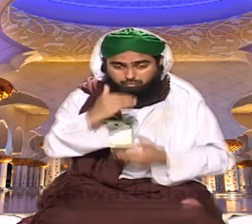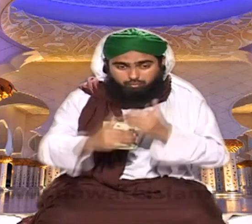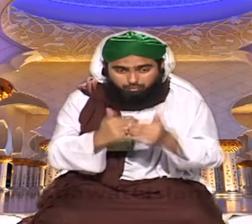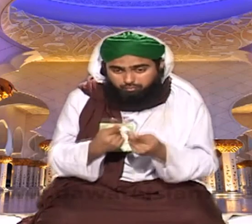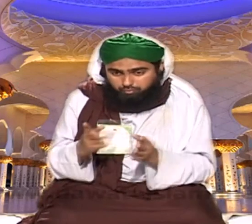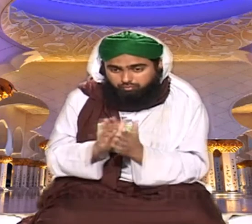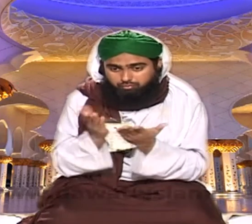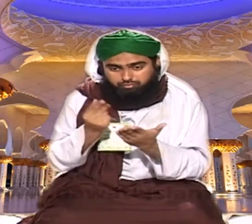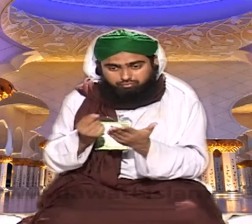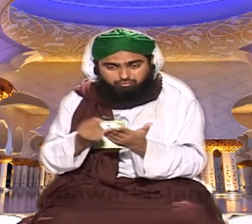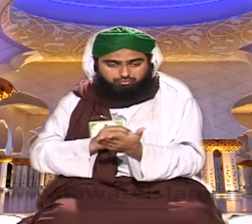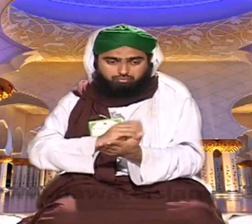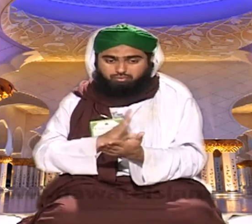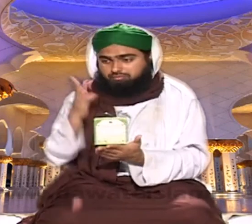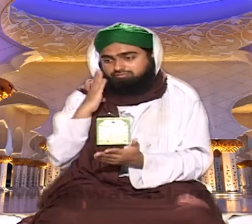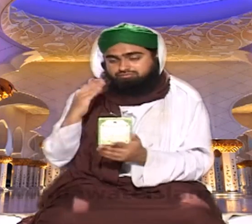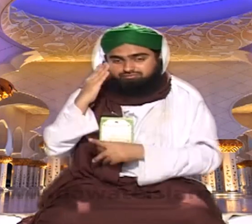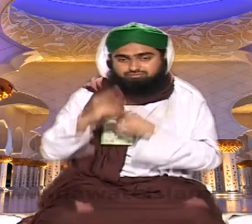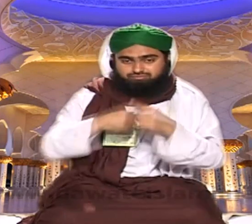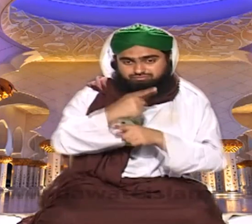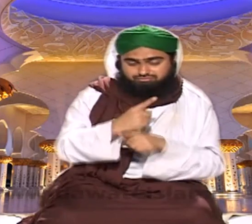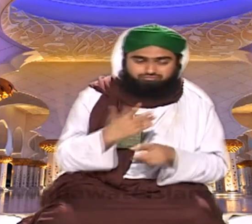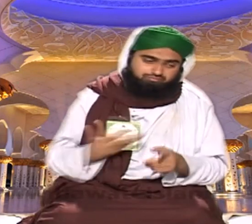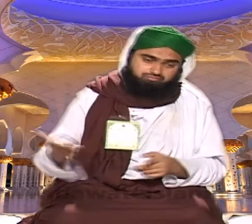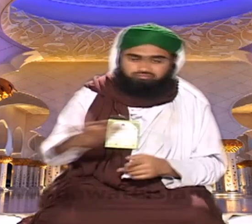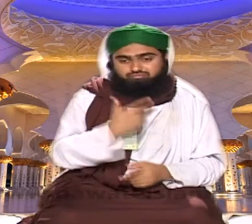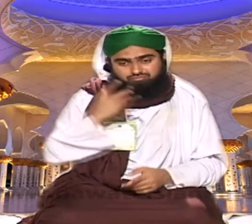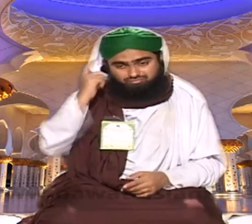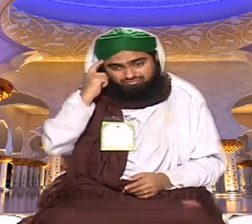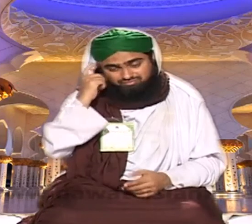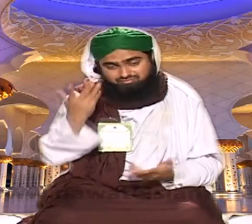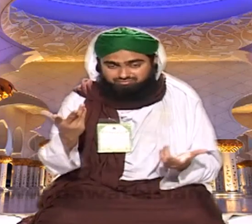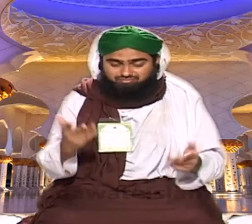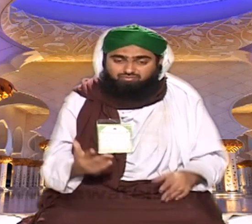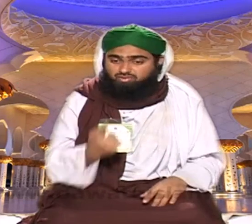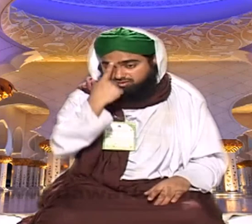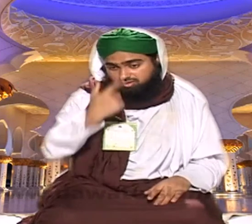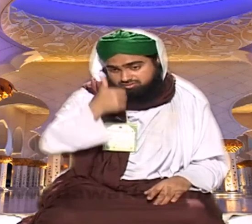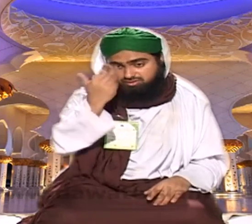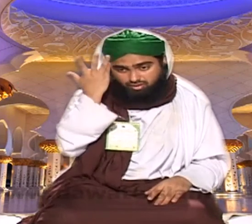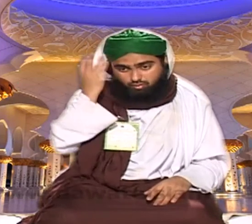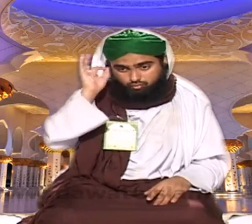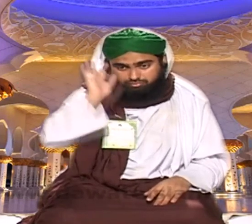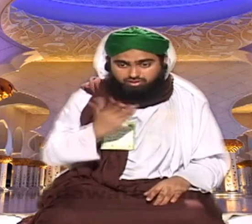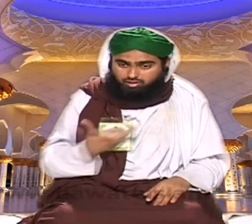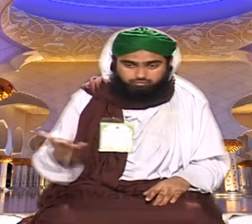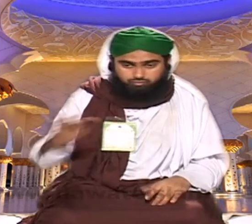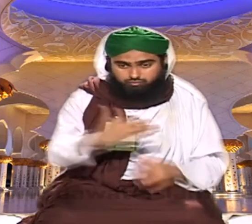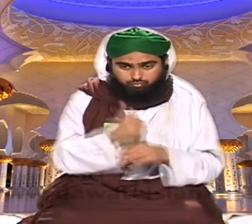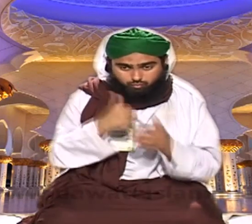لکھ کر چلا جاتا تو یہ اولاد پڑھتی رہتی اپنا کام بن جاتا بارے نیارے ہو جاتا اب بھی نہ سمجھیں تو آپ کی مردی انشاءاللہ امید